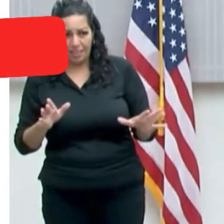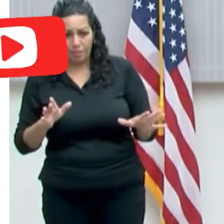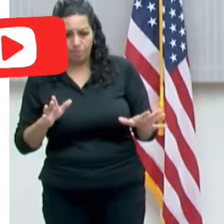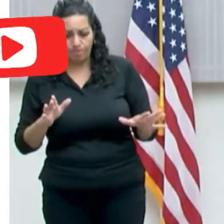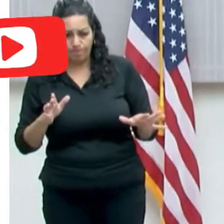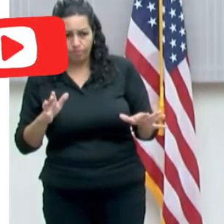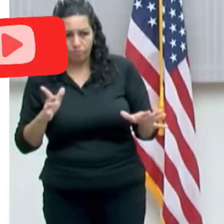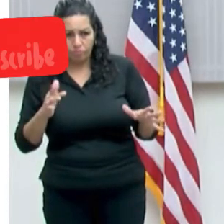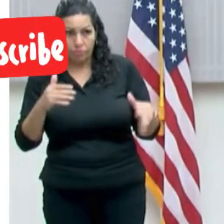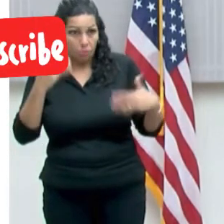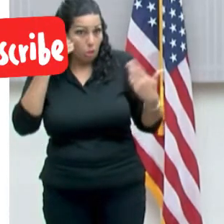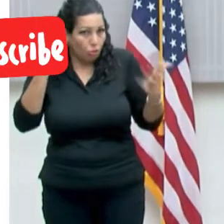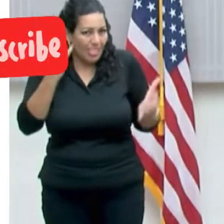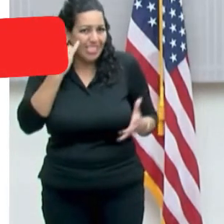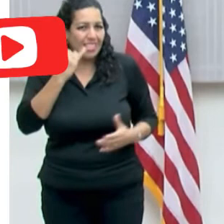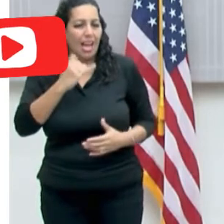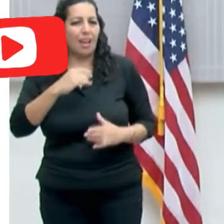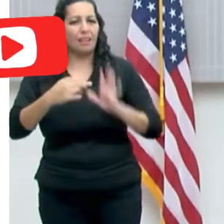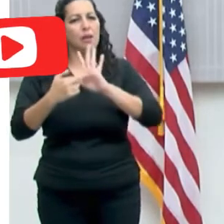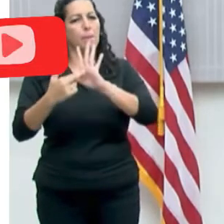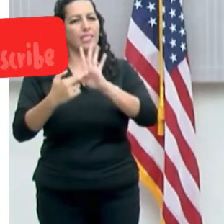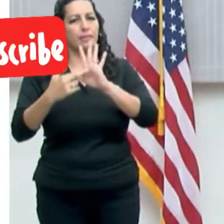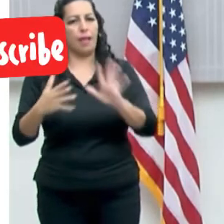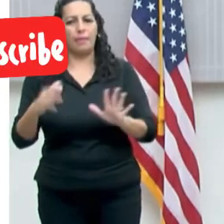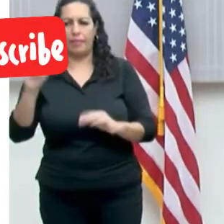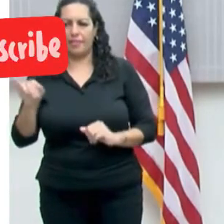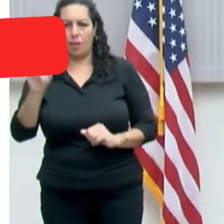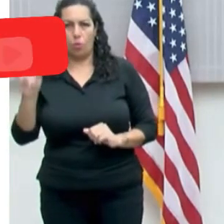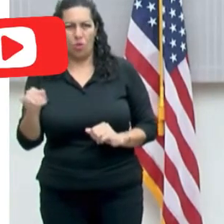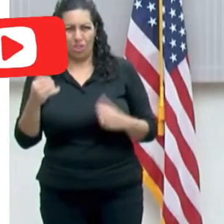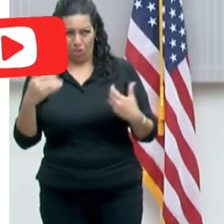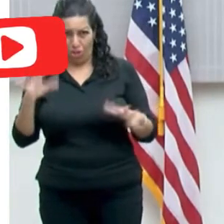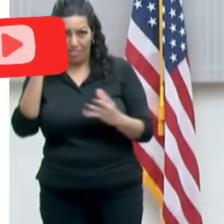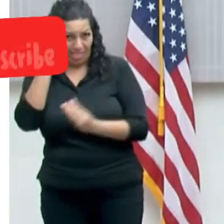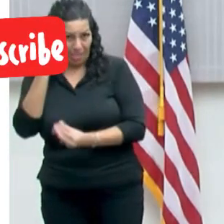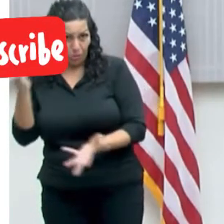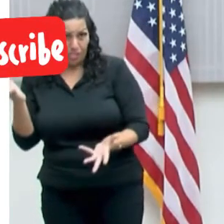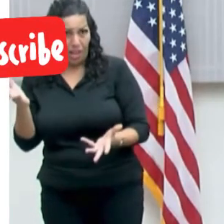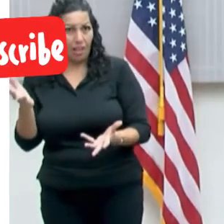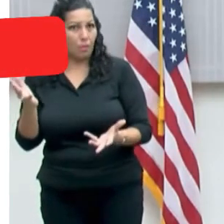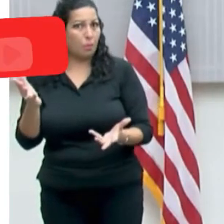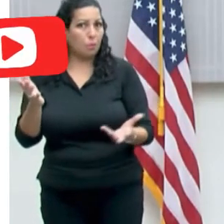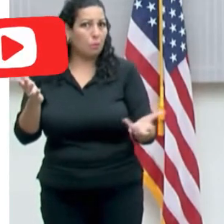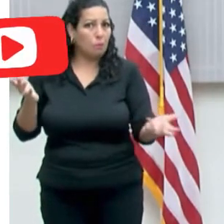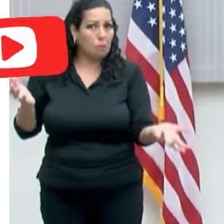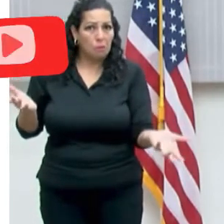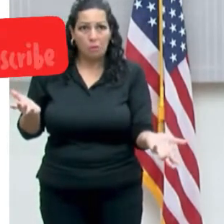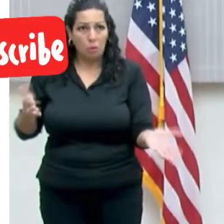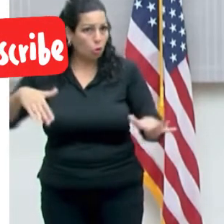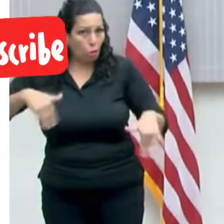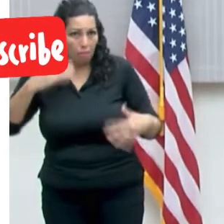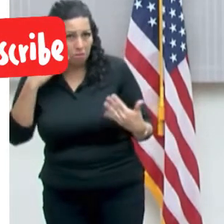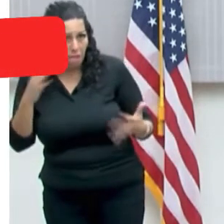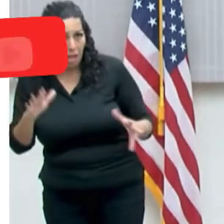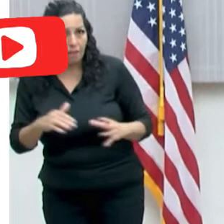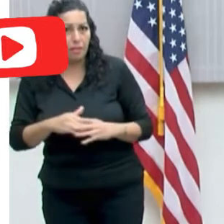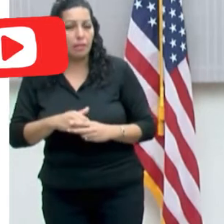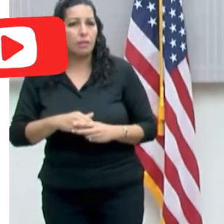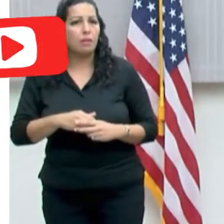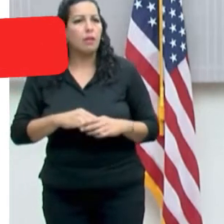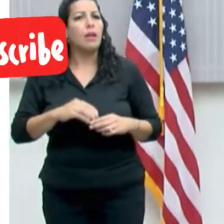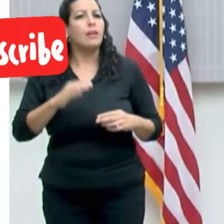la comisionada, el comisionado de seguros, se le ha traído esa inquietud por parte de la industria, por otra parte el plan vital